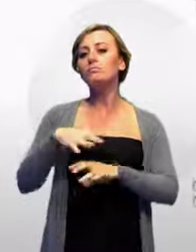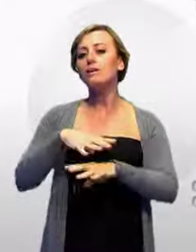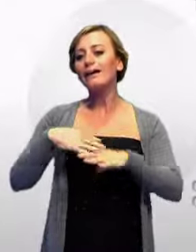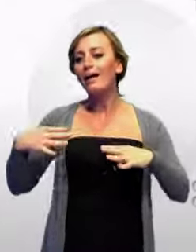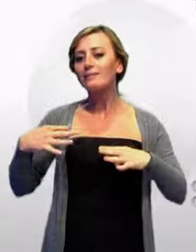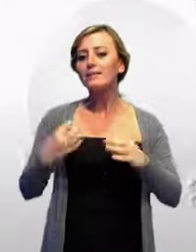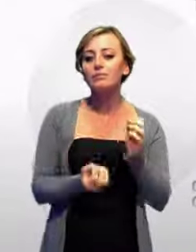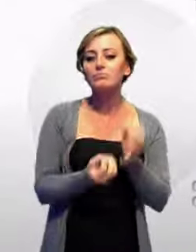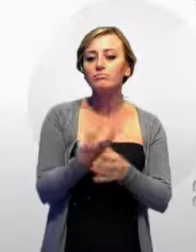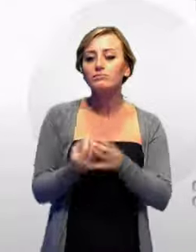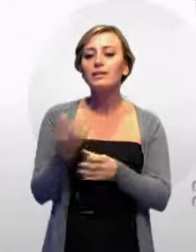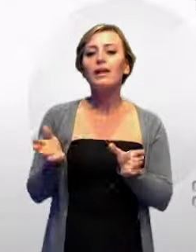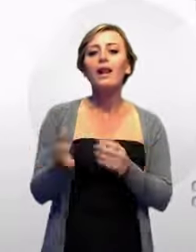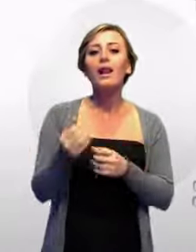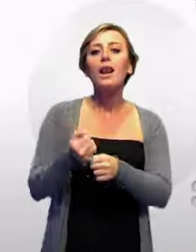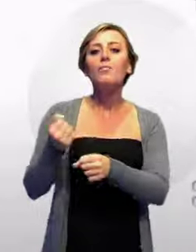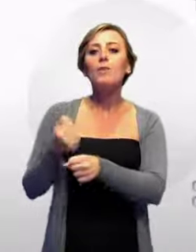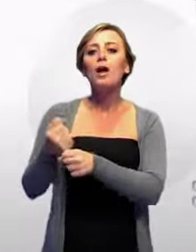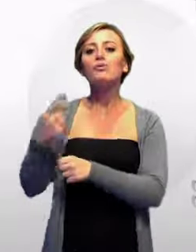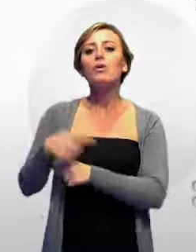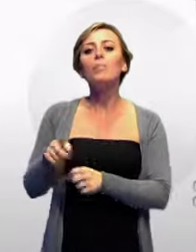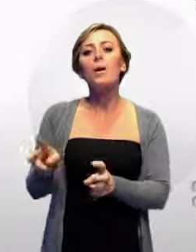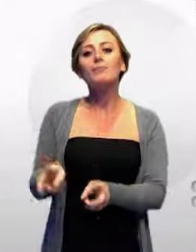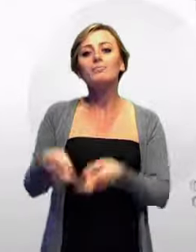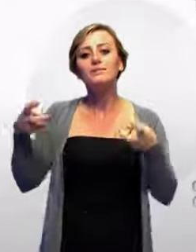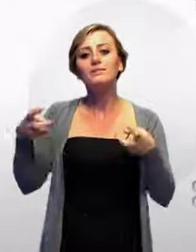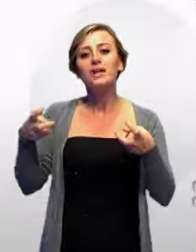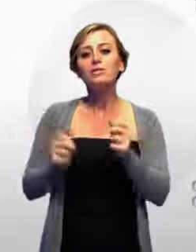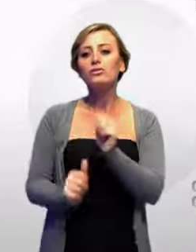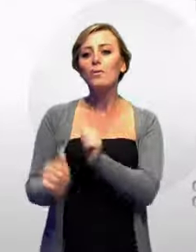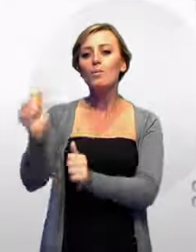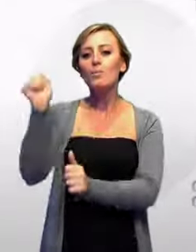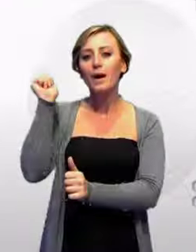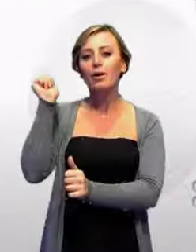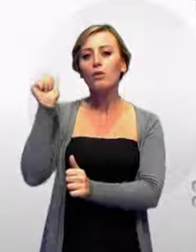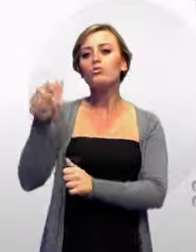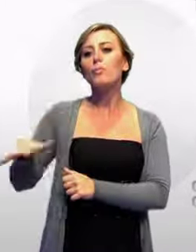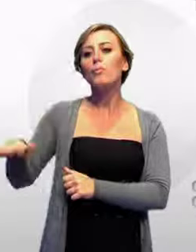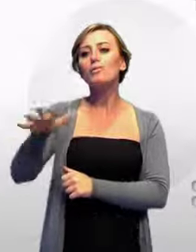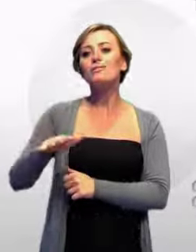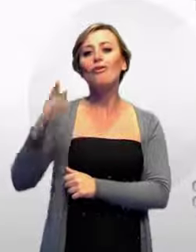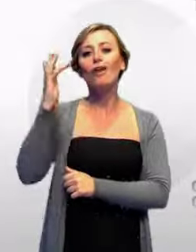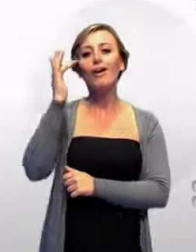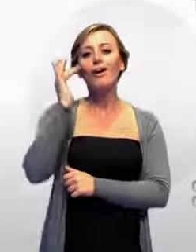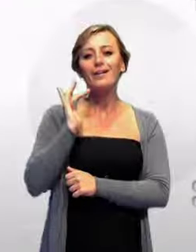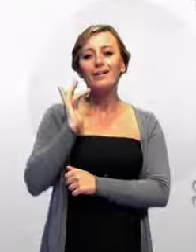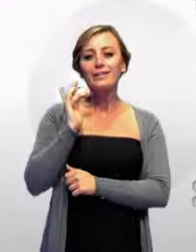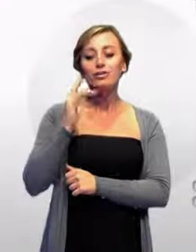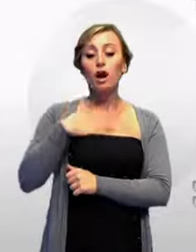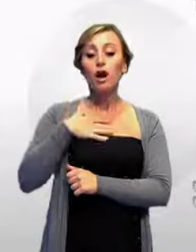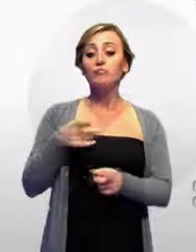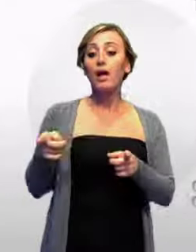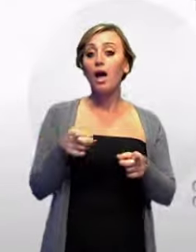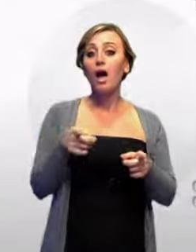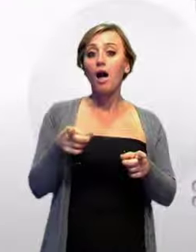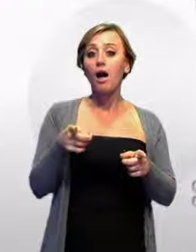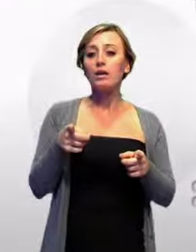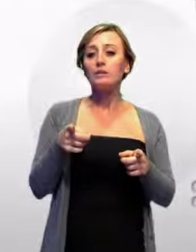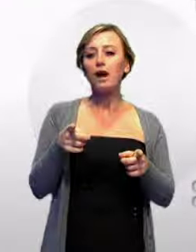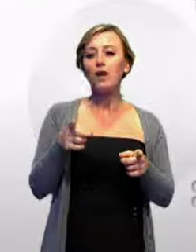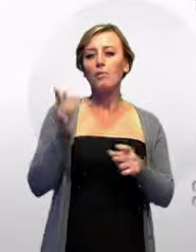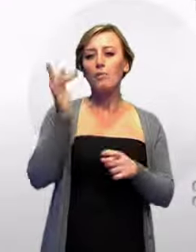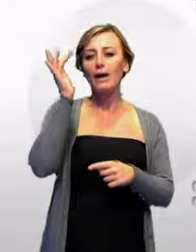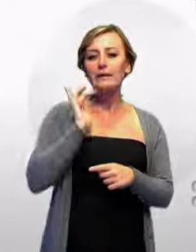diagnostiche, e che venga istituito un fronte pro-Taranto composto da vari soggetti, in cui il bene della città